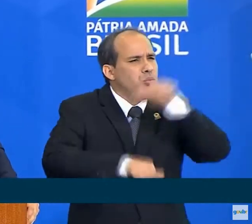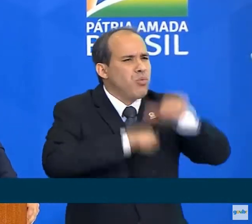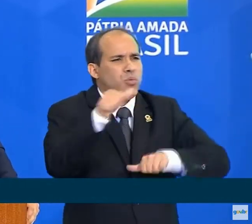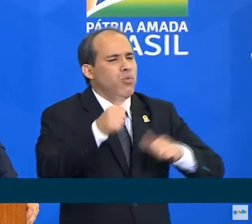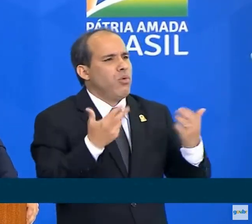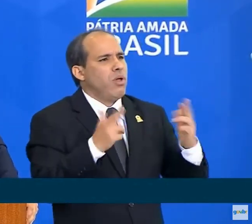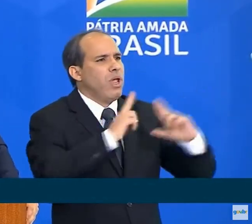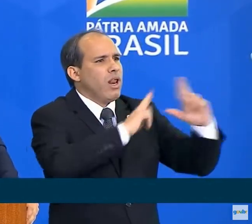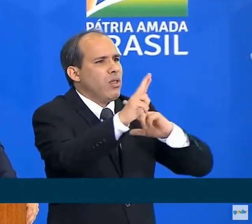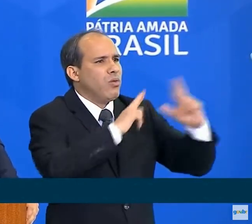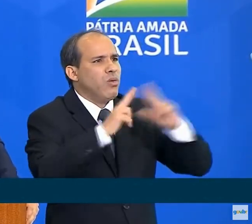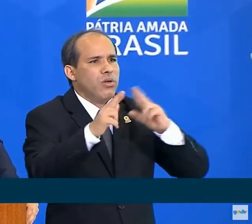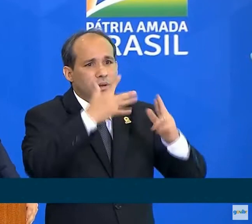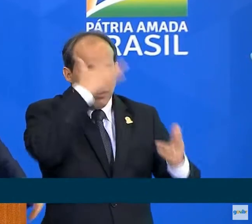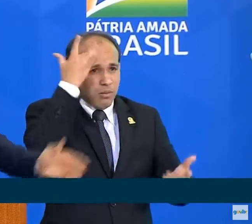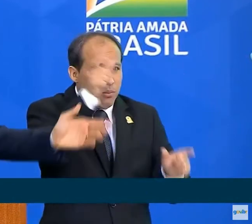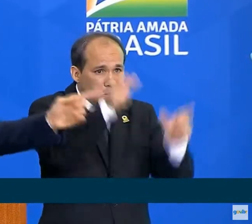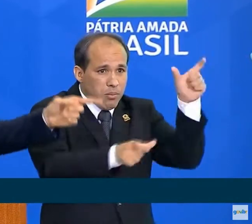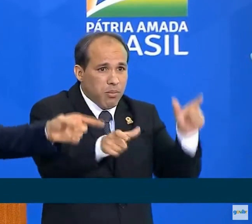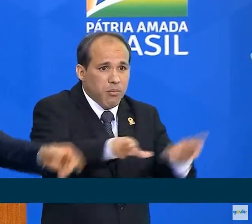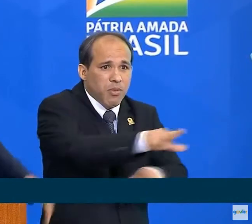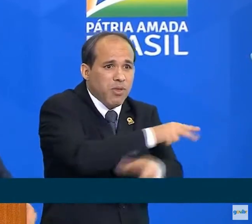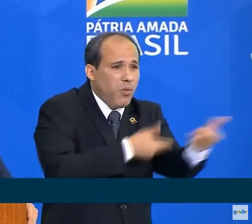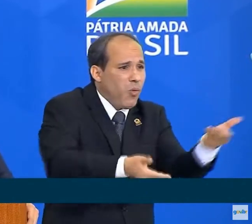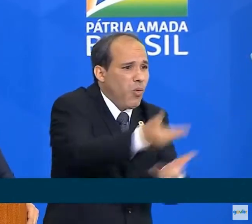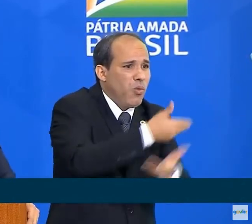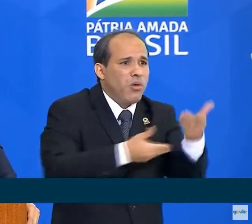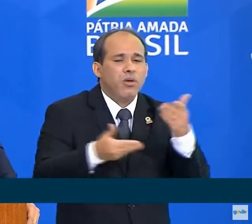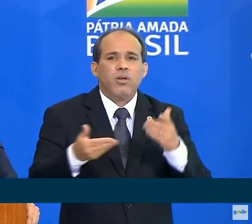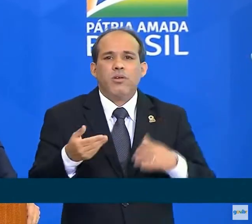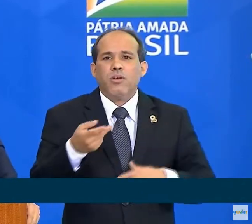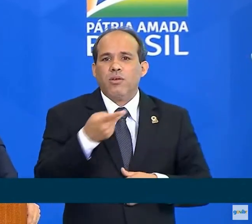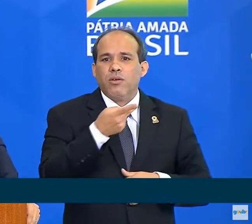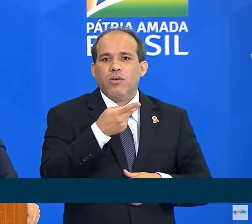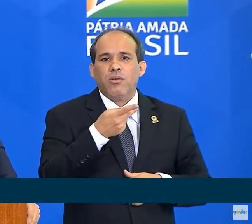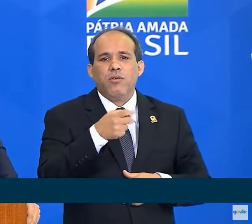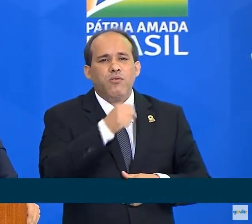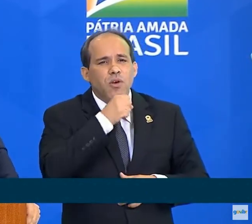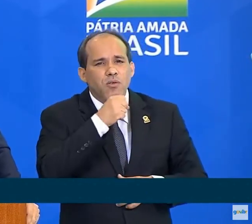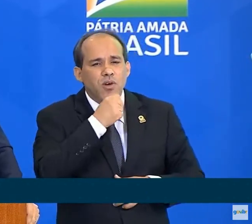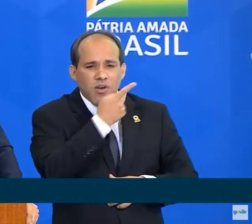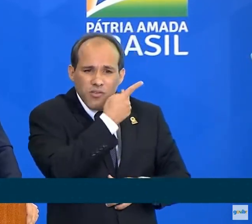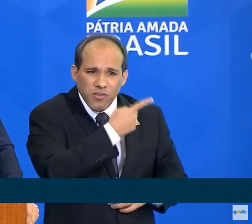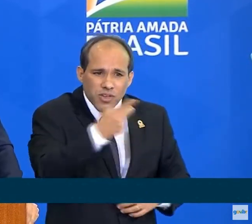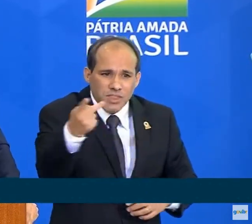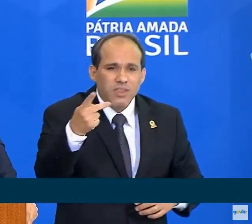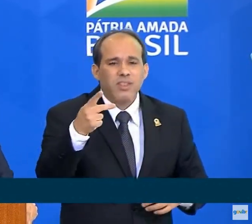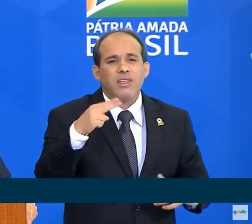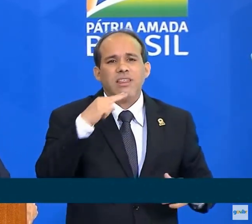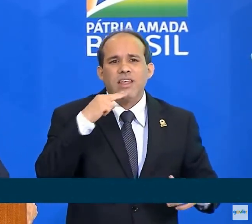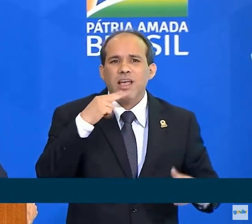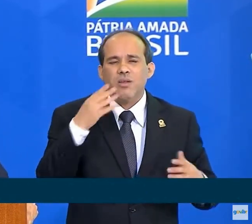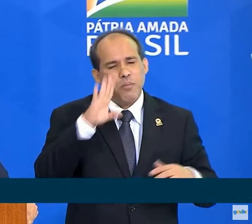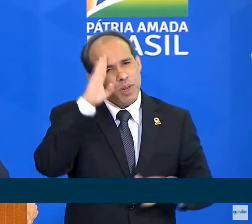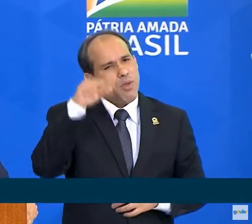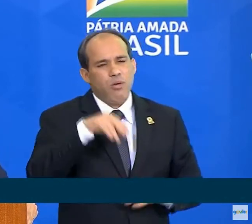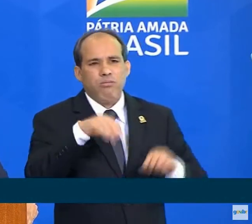comunicação. A visita dos netos aos avós agora é virtual.